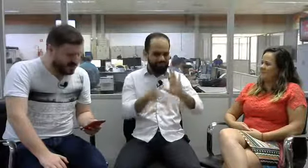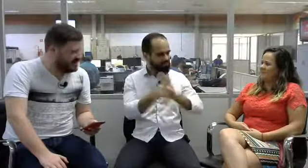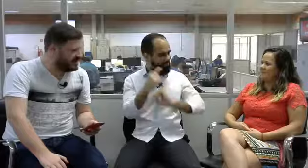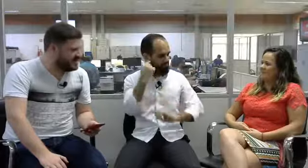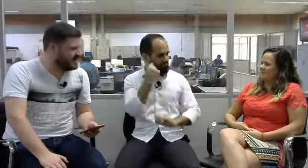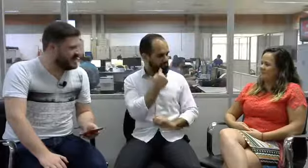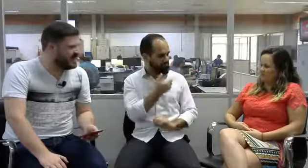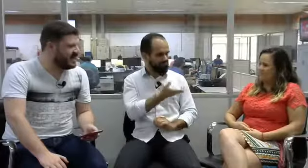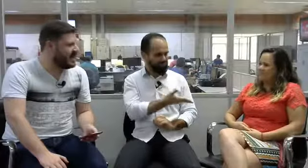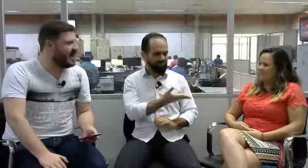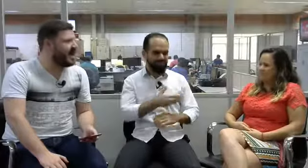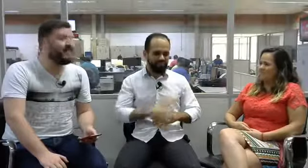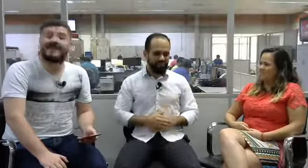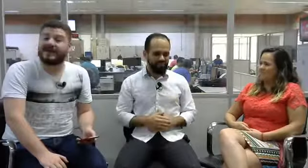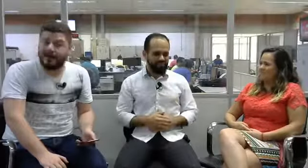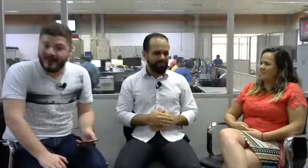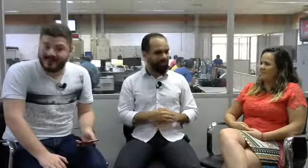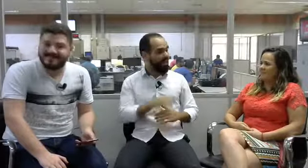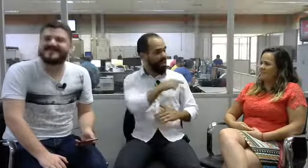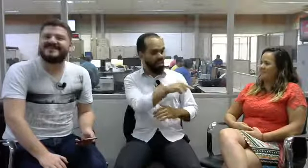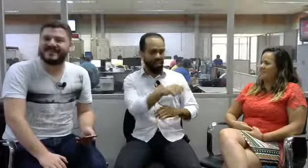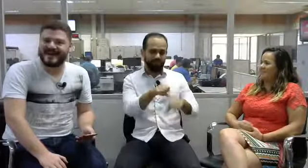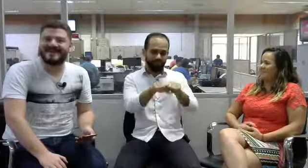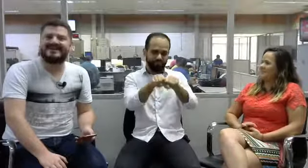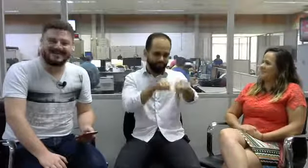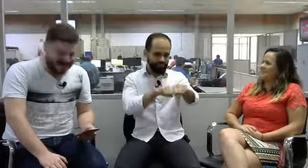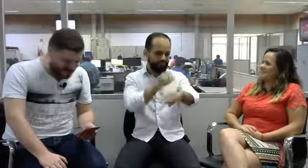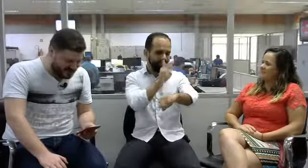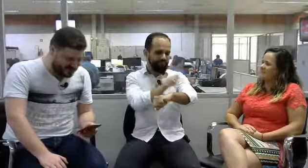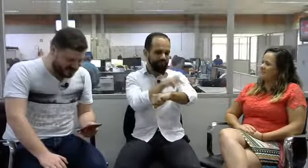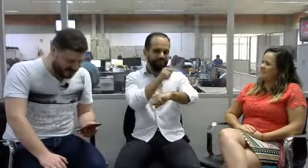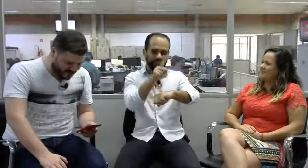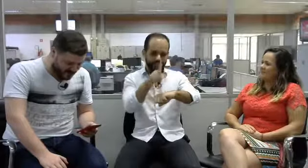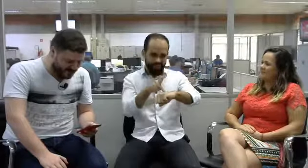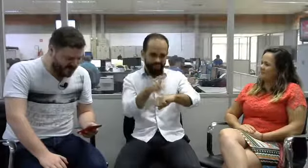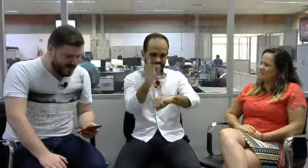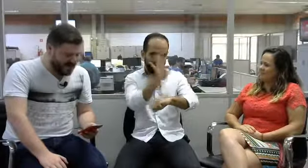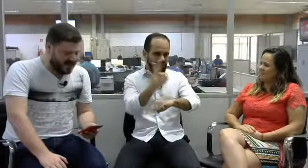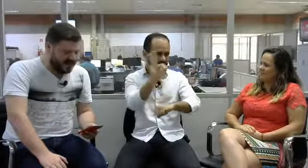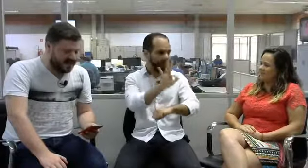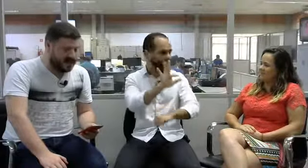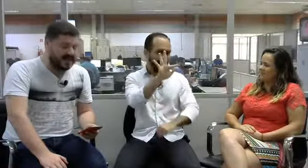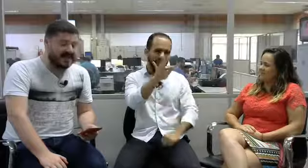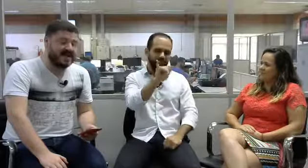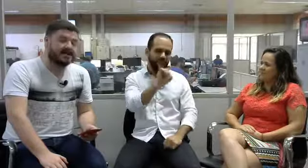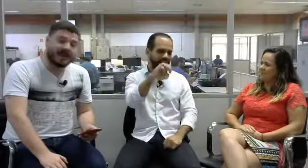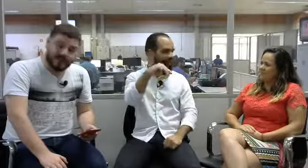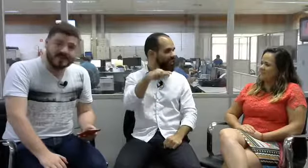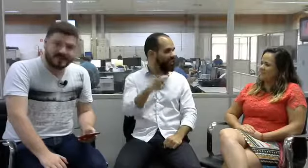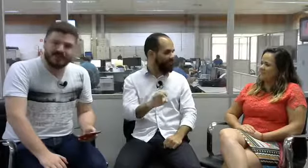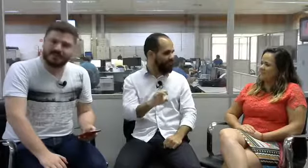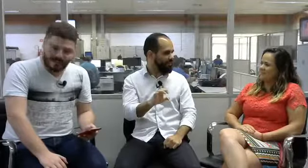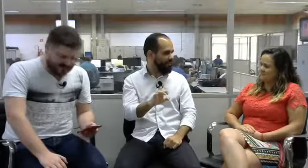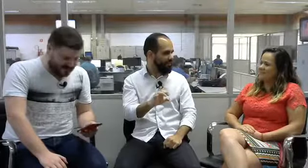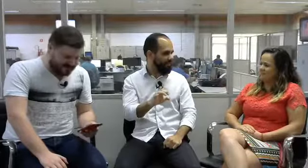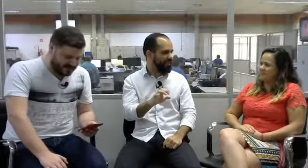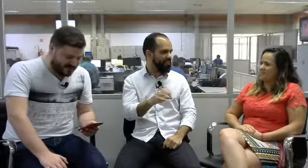é pedagoga, formada na FAIM de Mirassol, e está cursando pós-graduação em